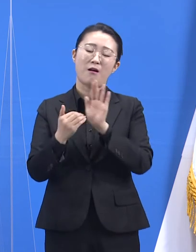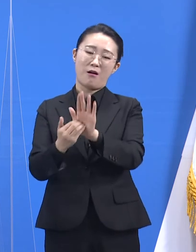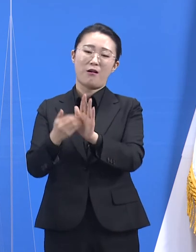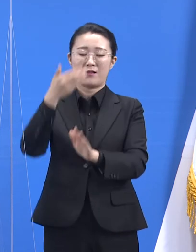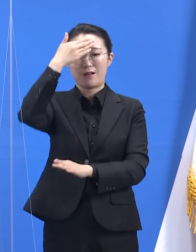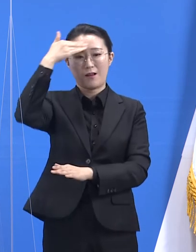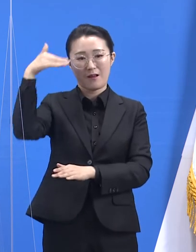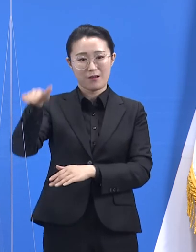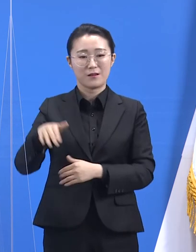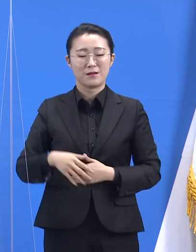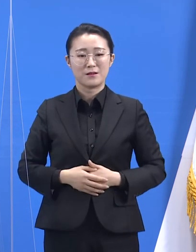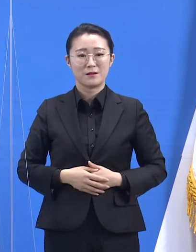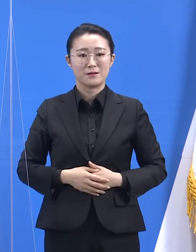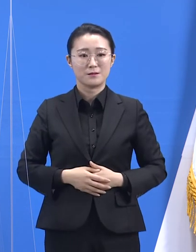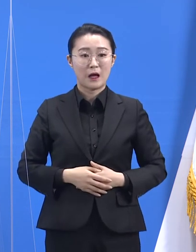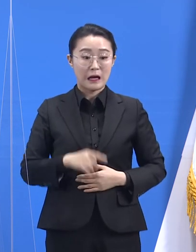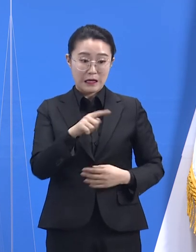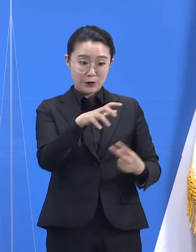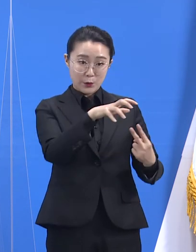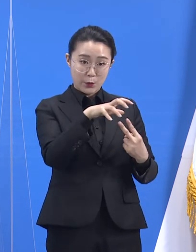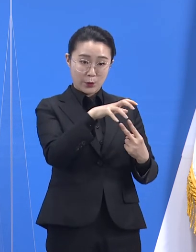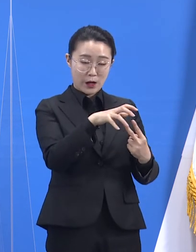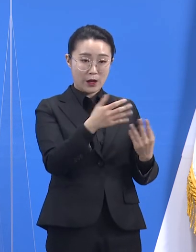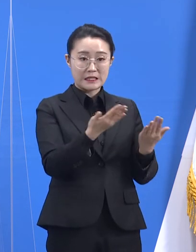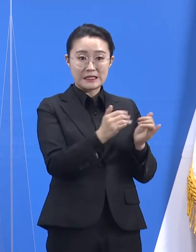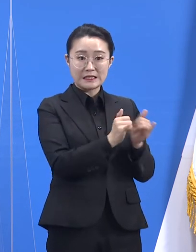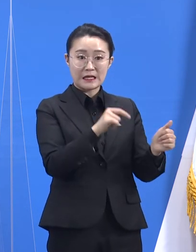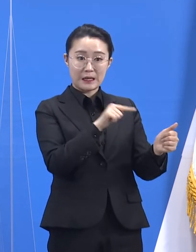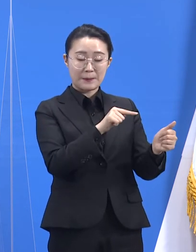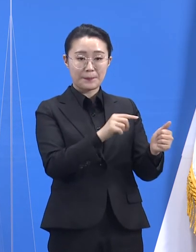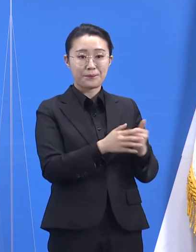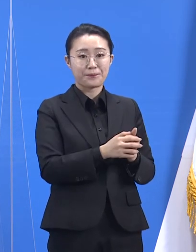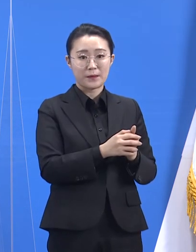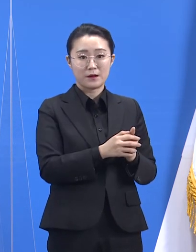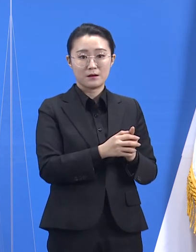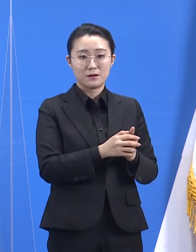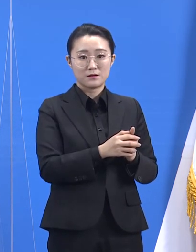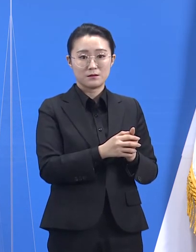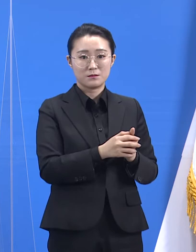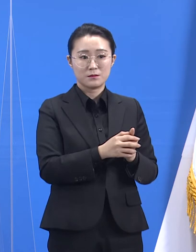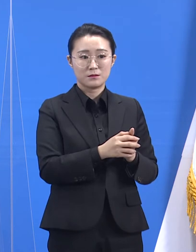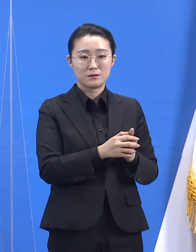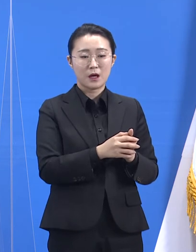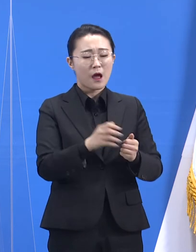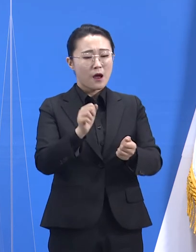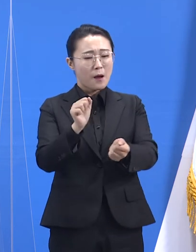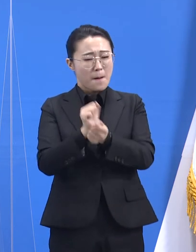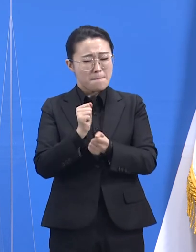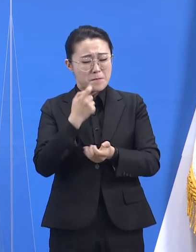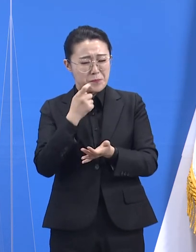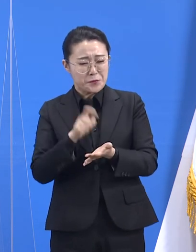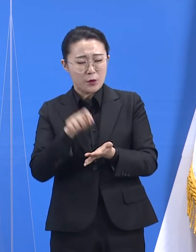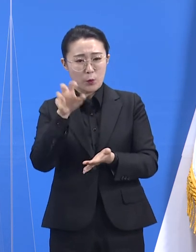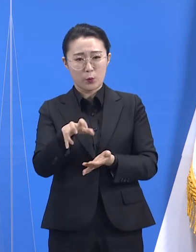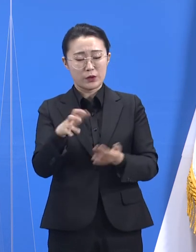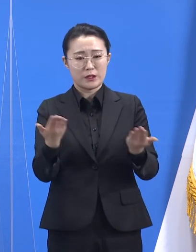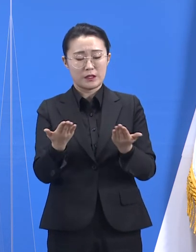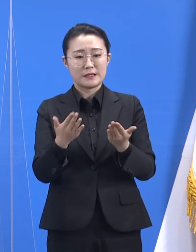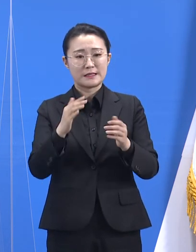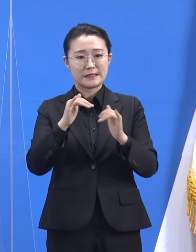이 요양보호사는 감염 취약시설 종사자로서 주 1회 선제적 진단검사 시행 대상이었습니다.